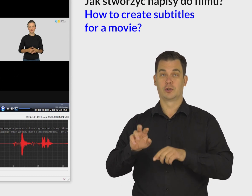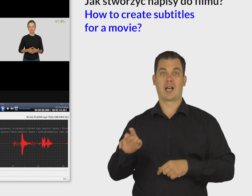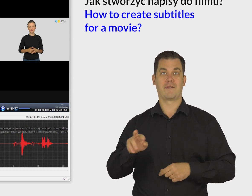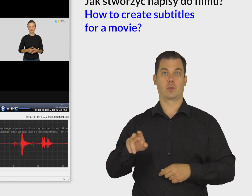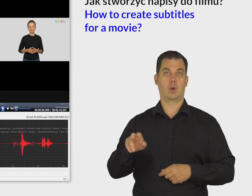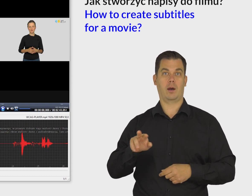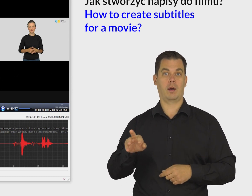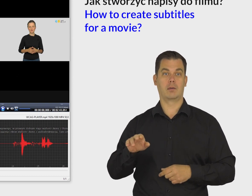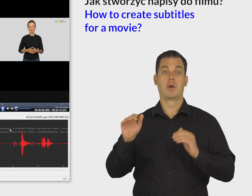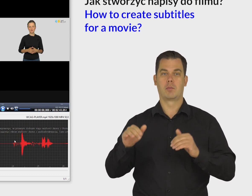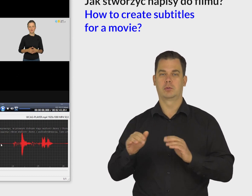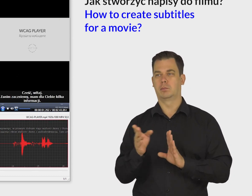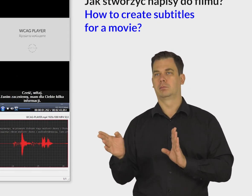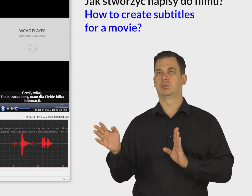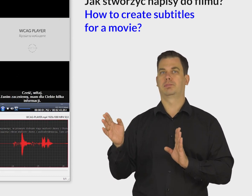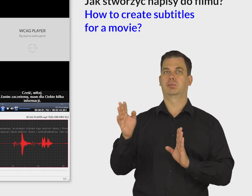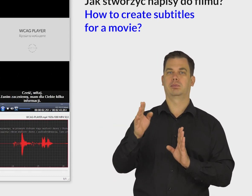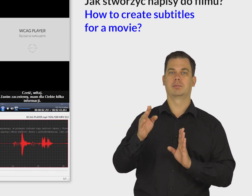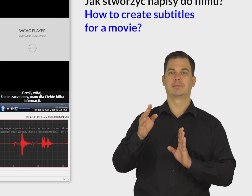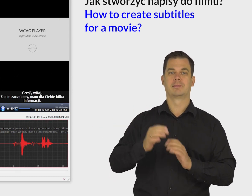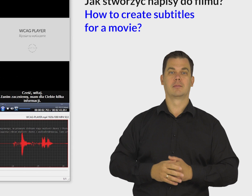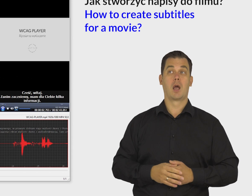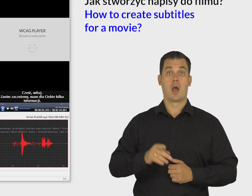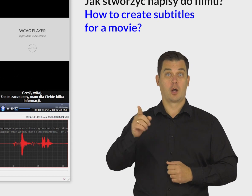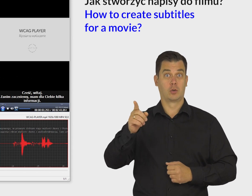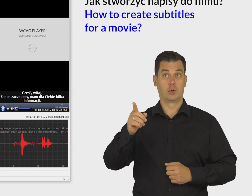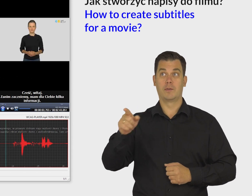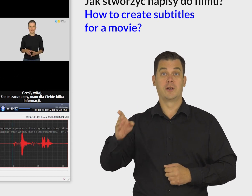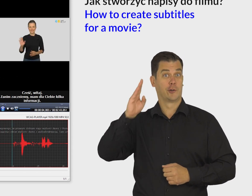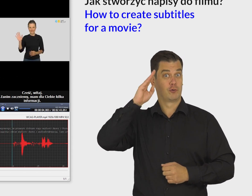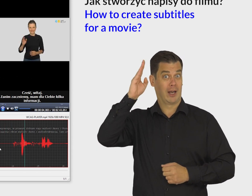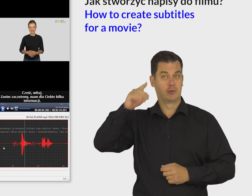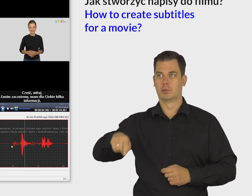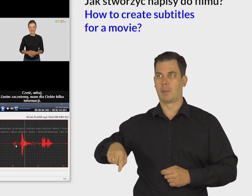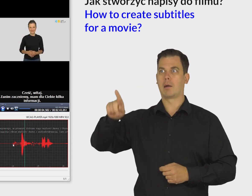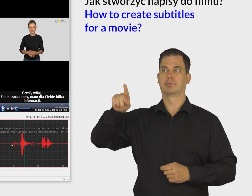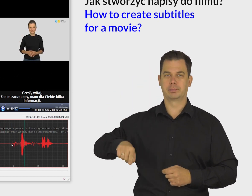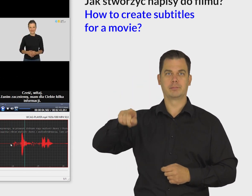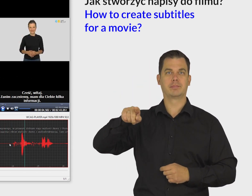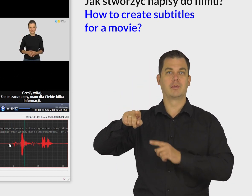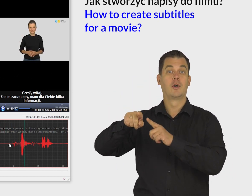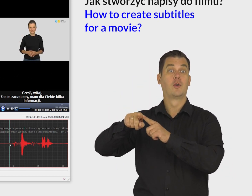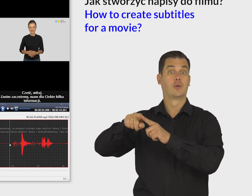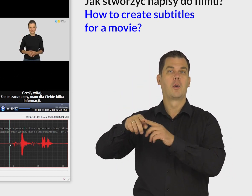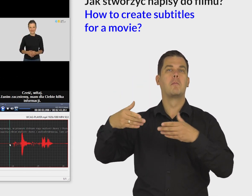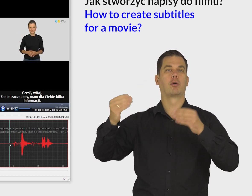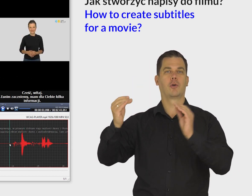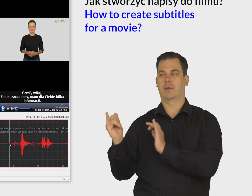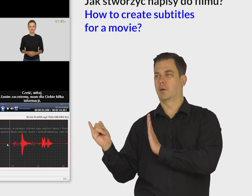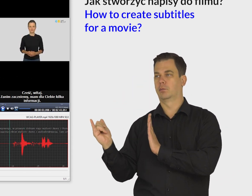Za pomocą strzałki na klawiaturze przejdź na początek tekstu. Na wykresie ustaw kursor w miejscu,